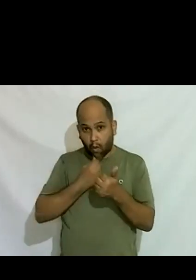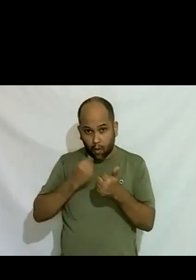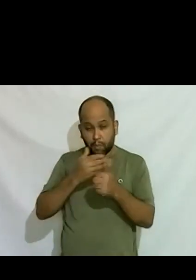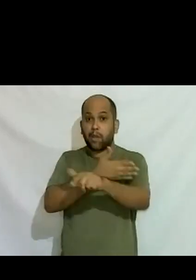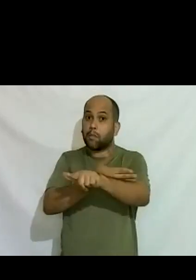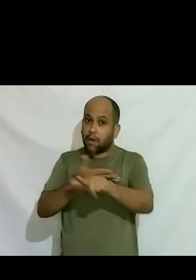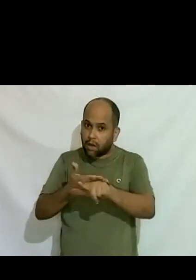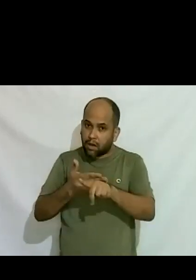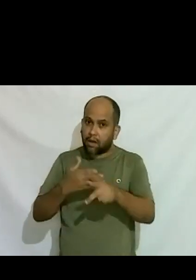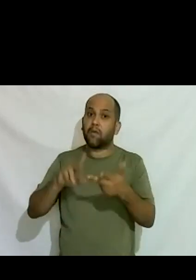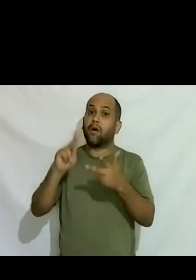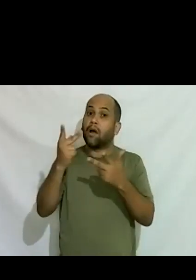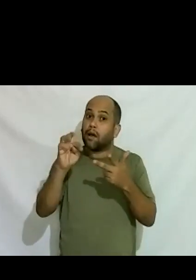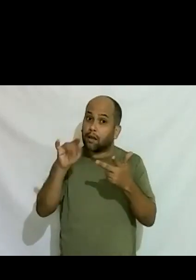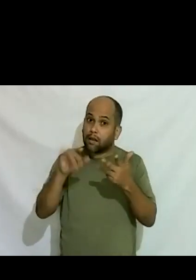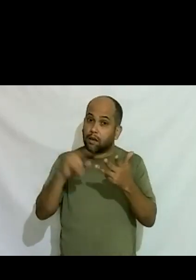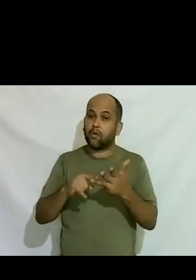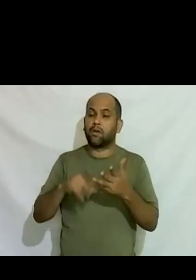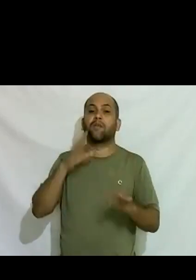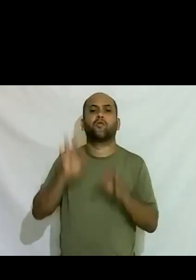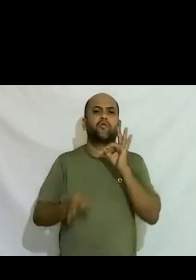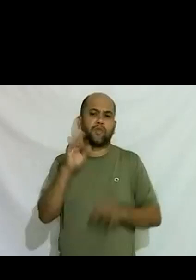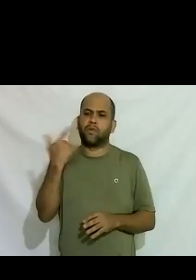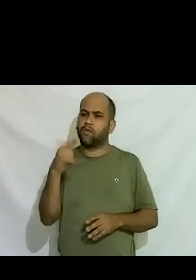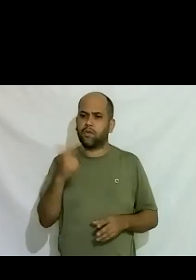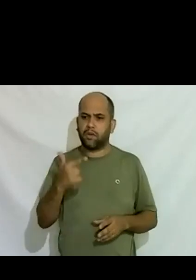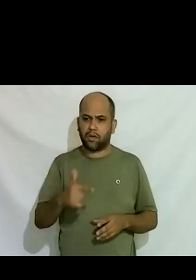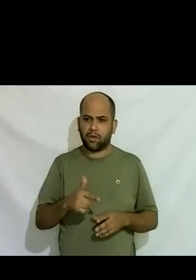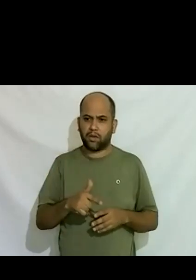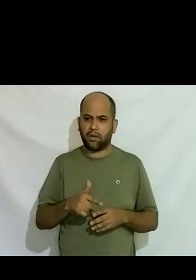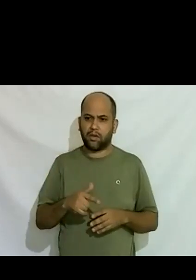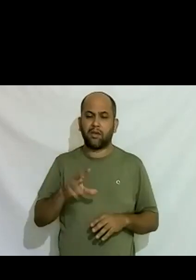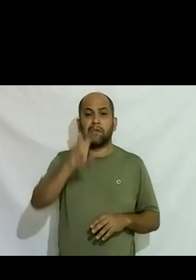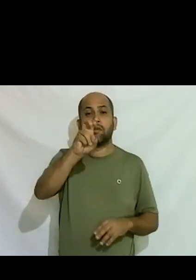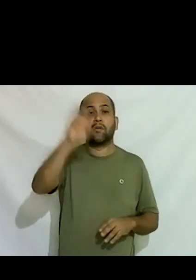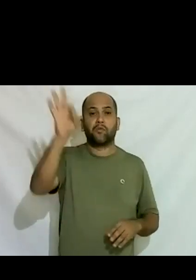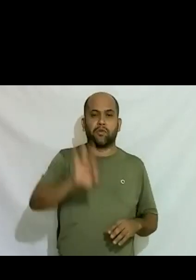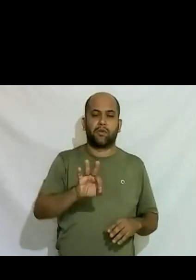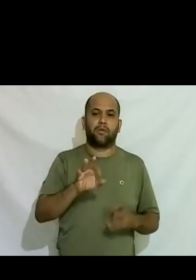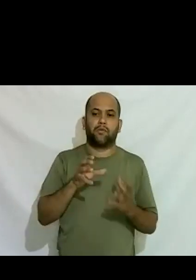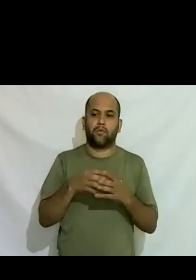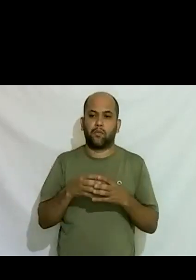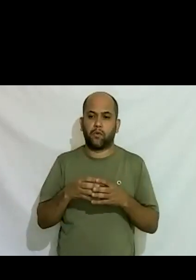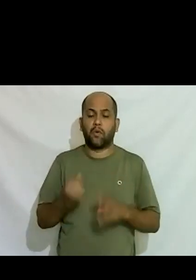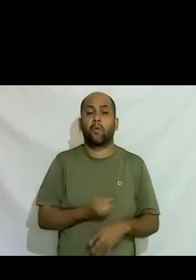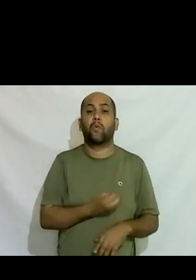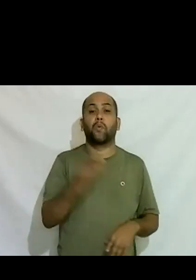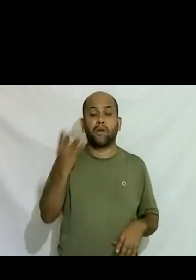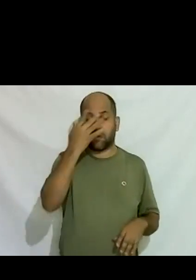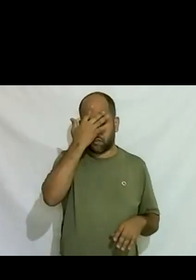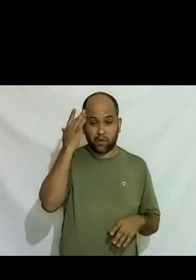não não justo porque isso é 5% da população quantas pessoas